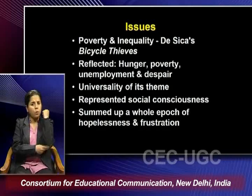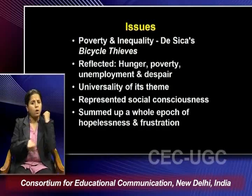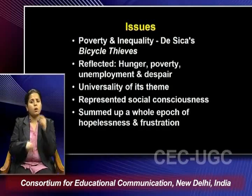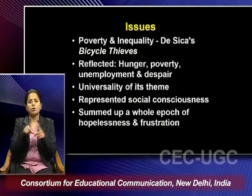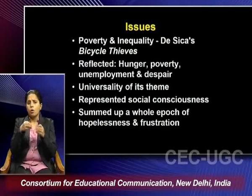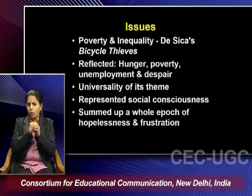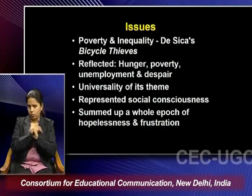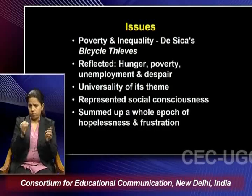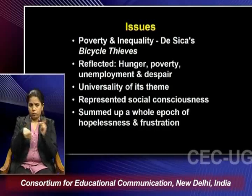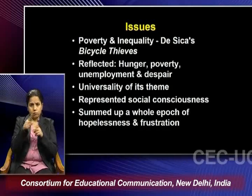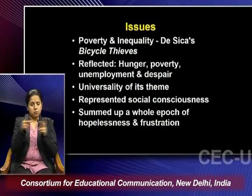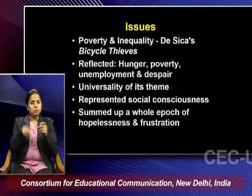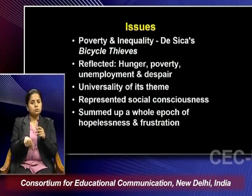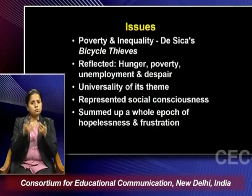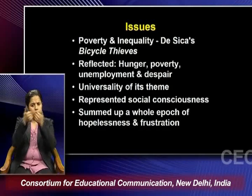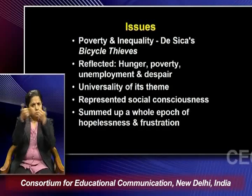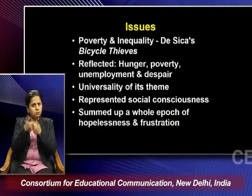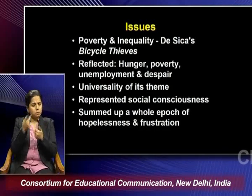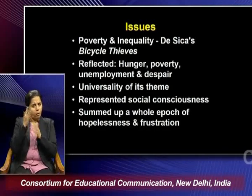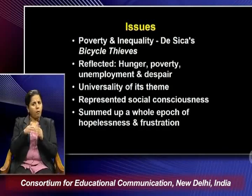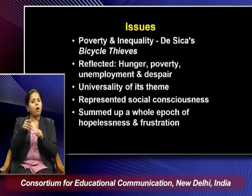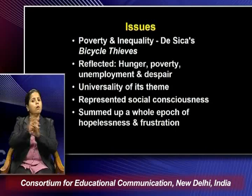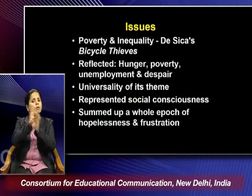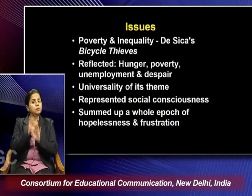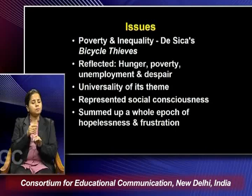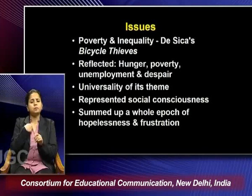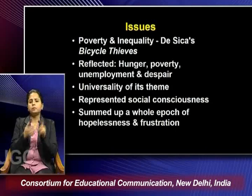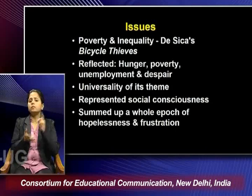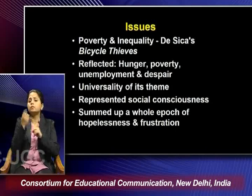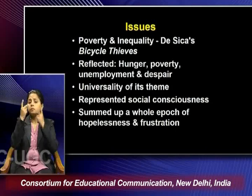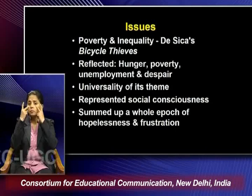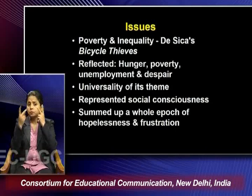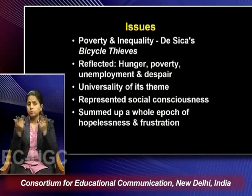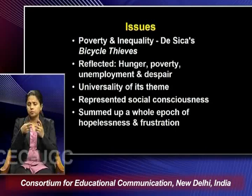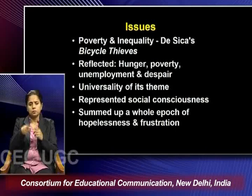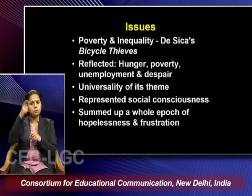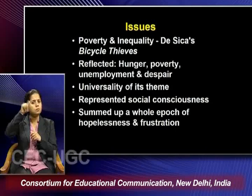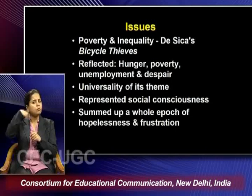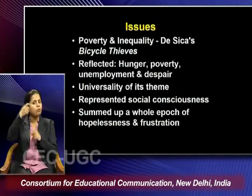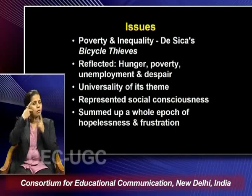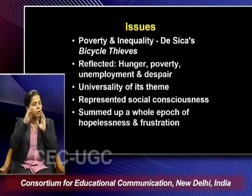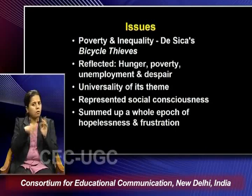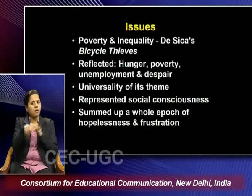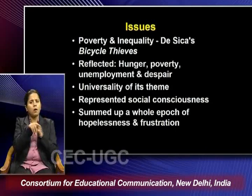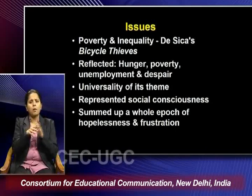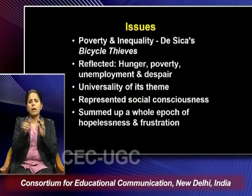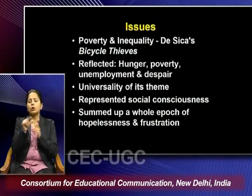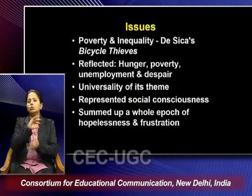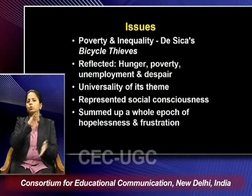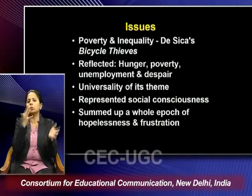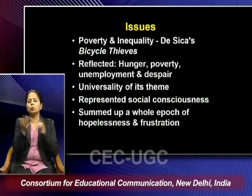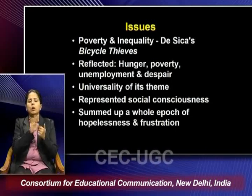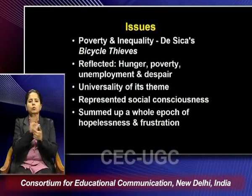and the kind of despair which was there. So we find that this film had this kind of a universality